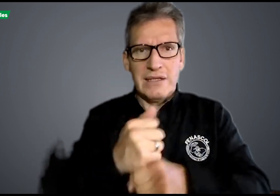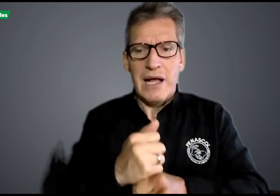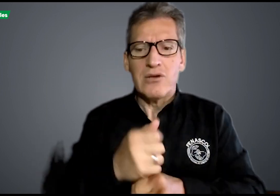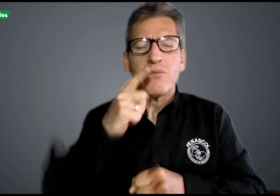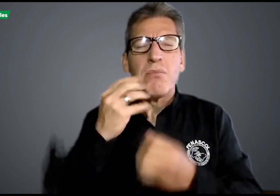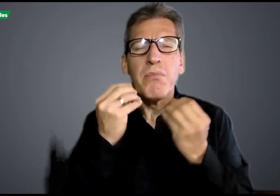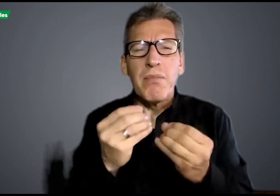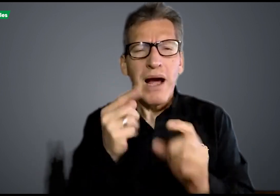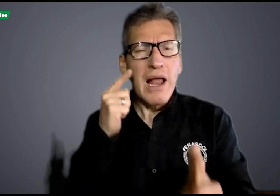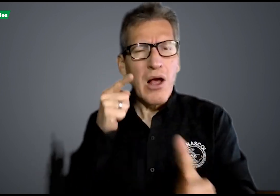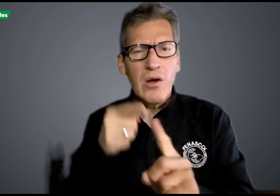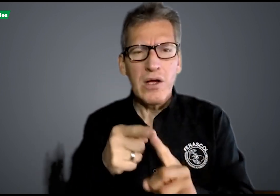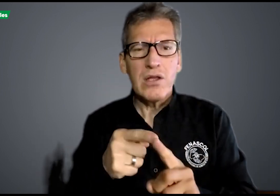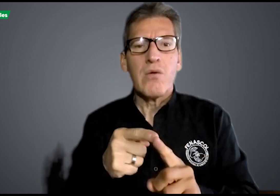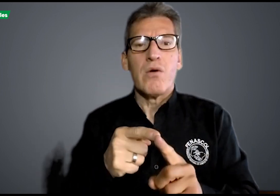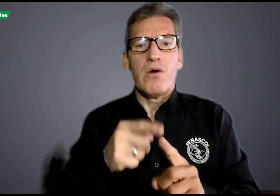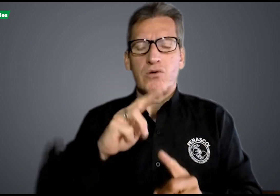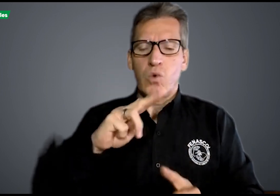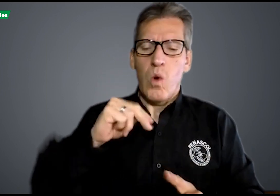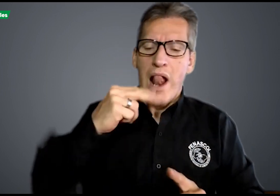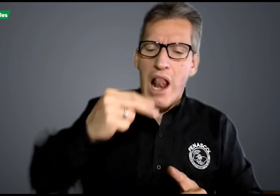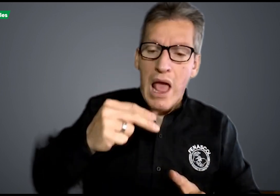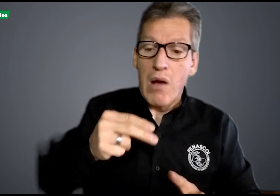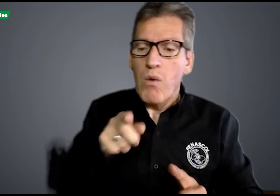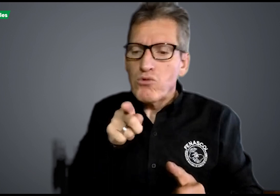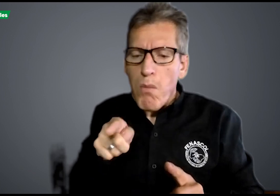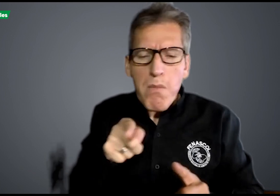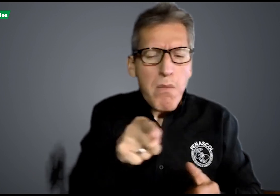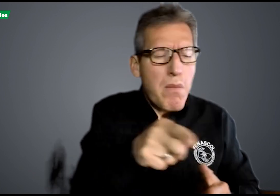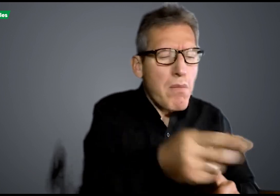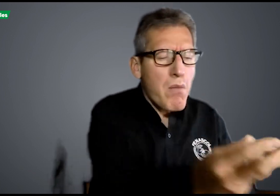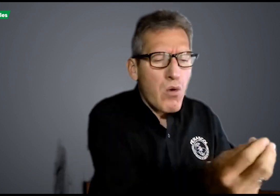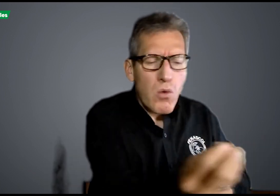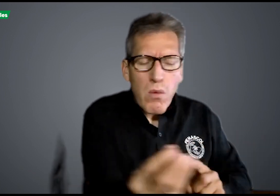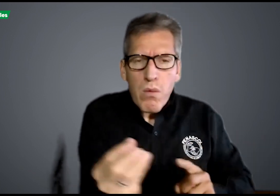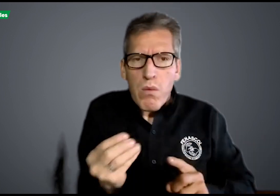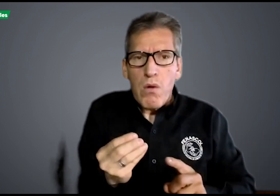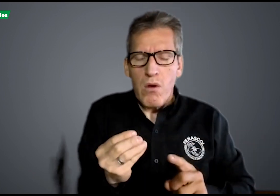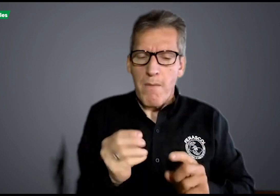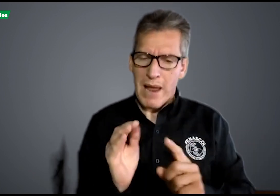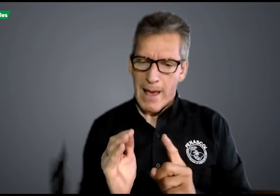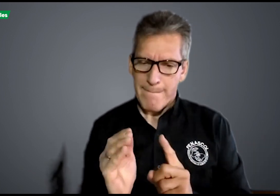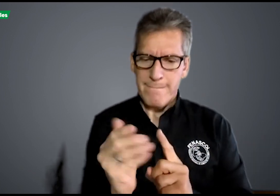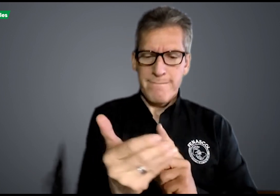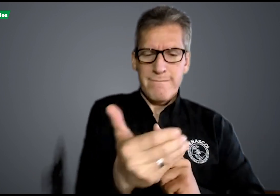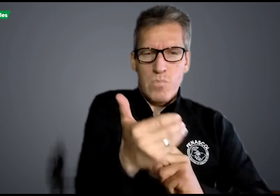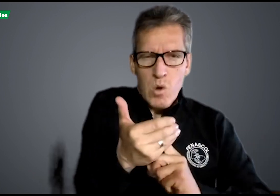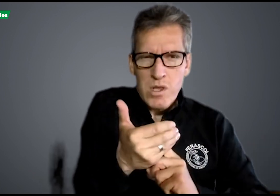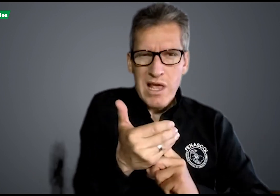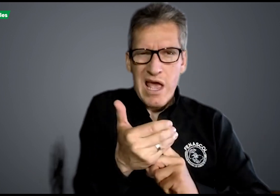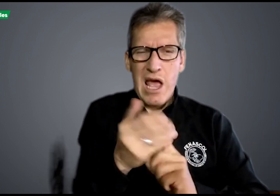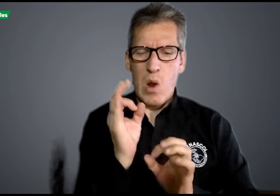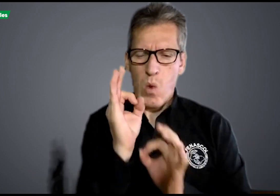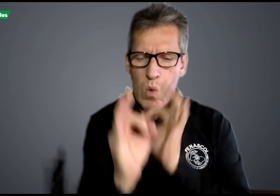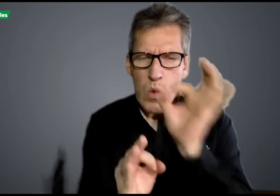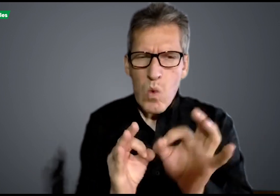años con el objetivo de preservar todas estas lenguas, de